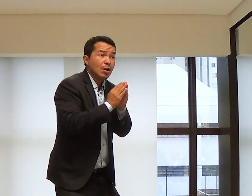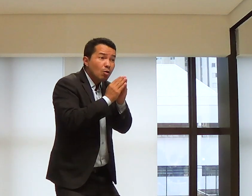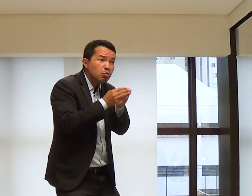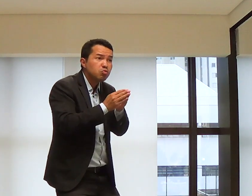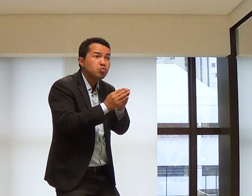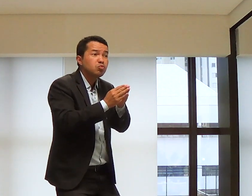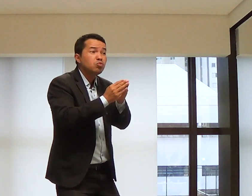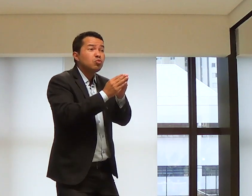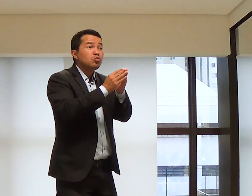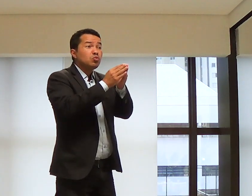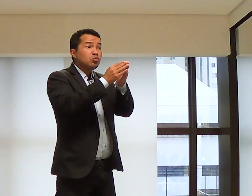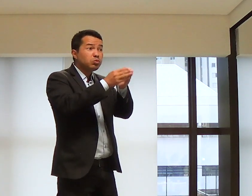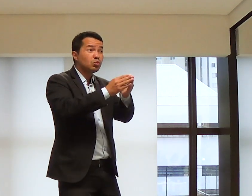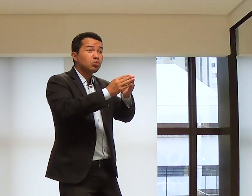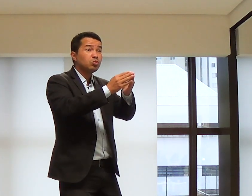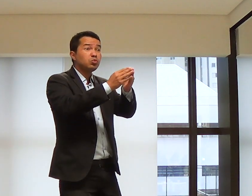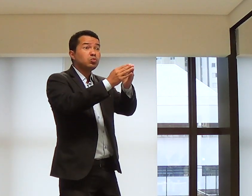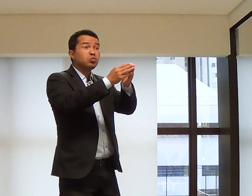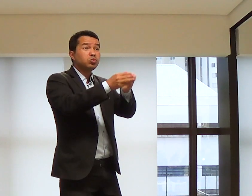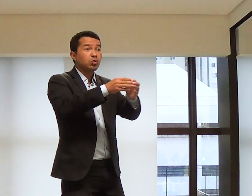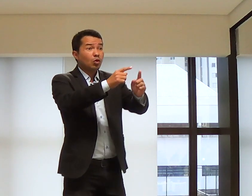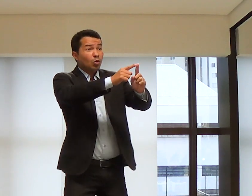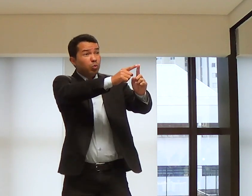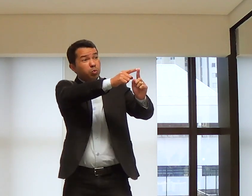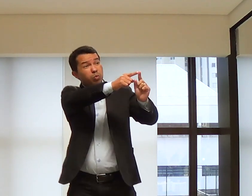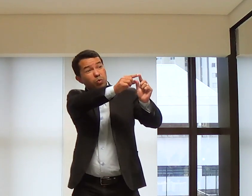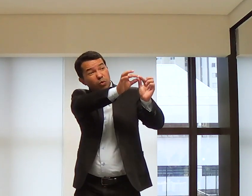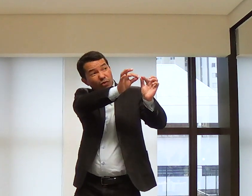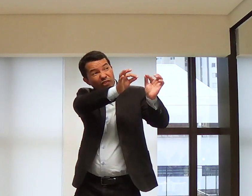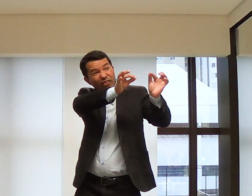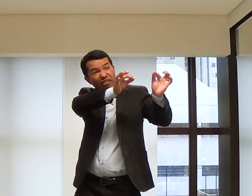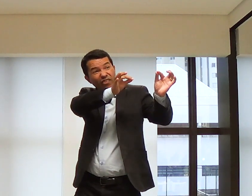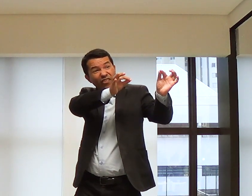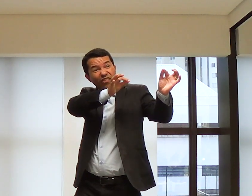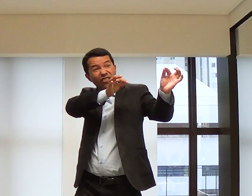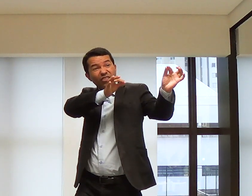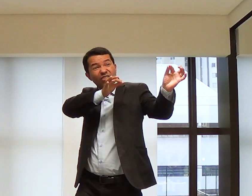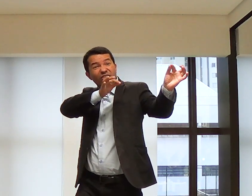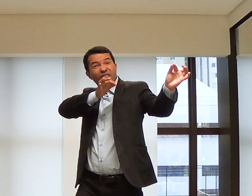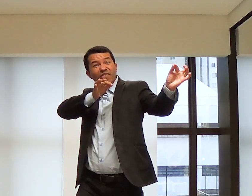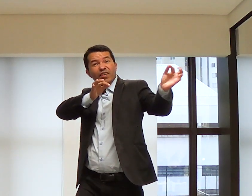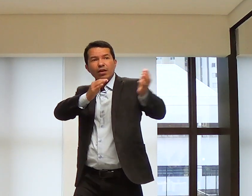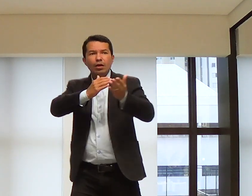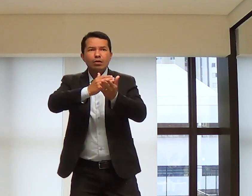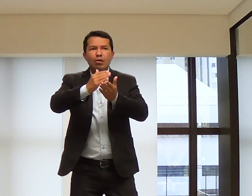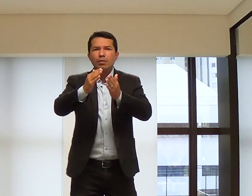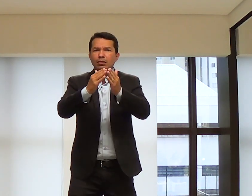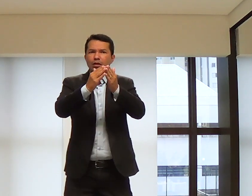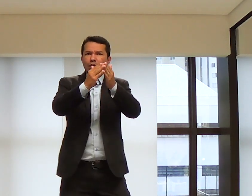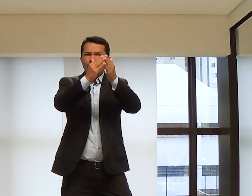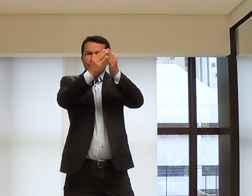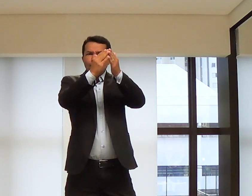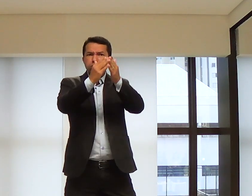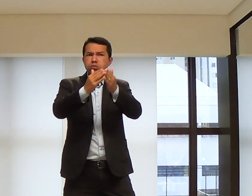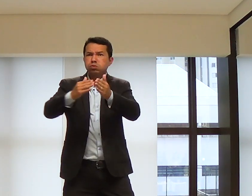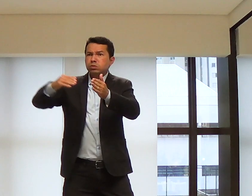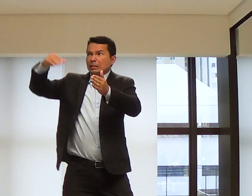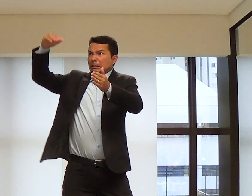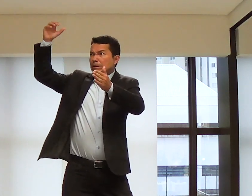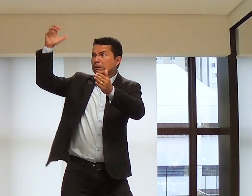passagem para um outro local. E ele entra num pavio longe, que vai para longe.